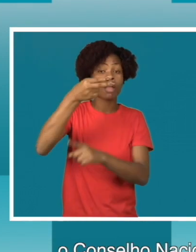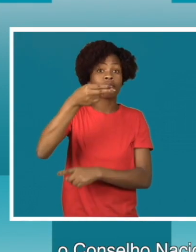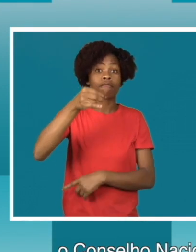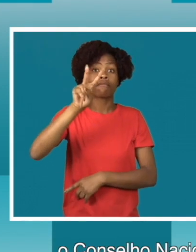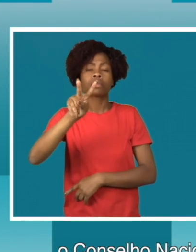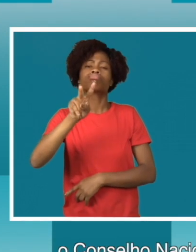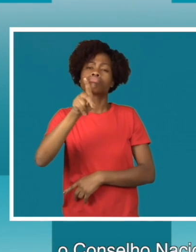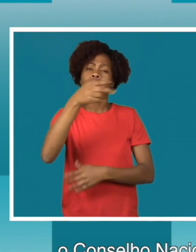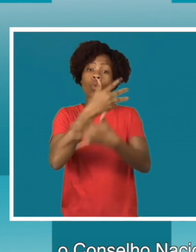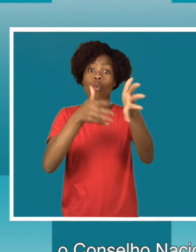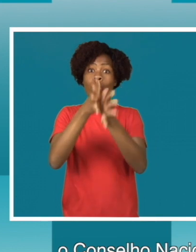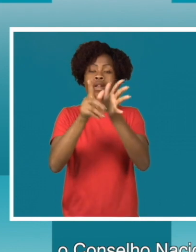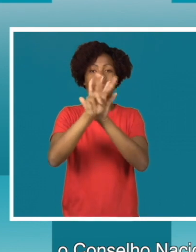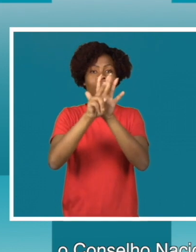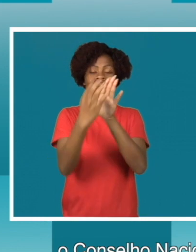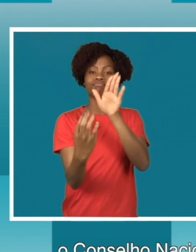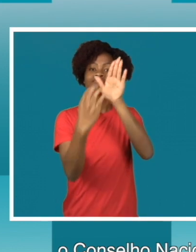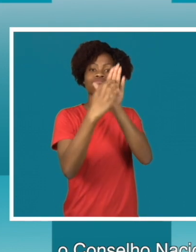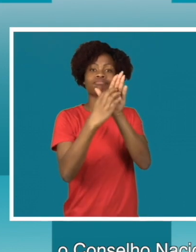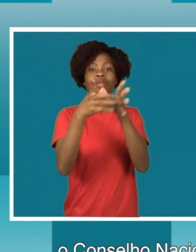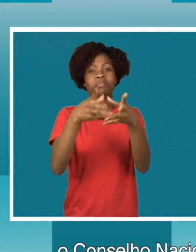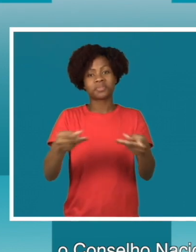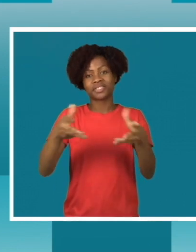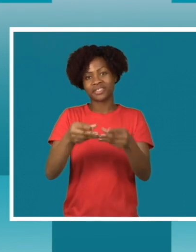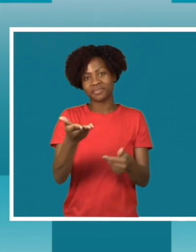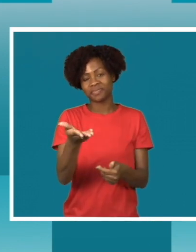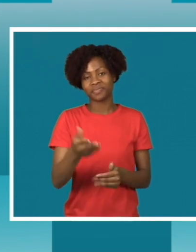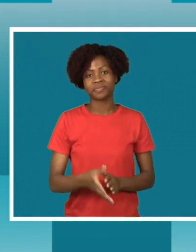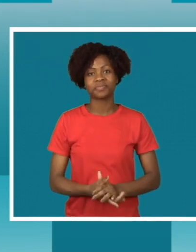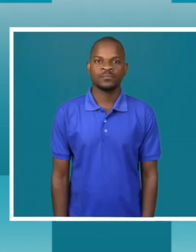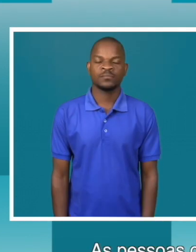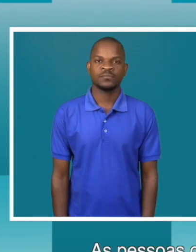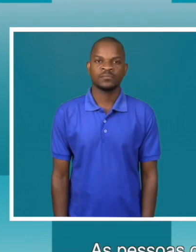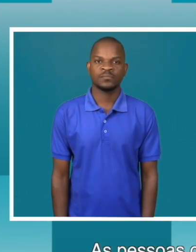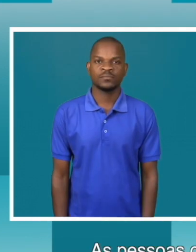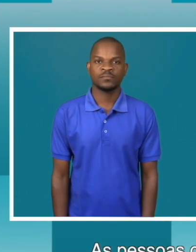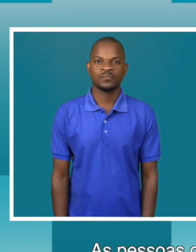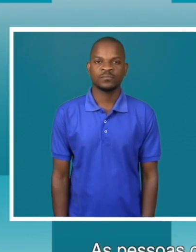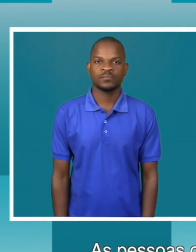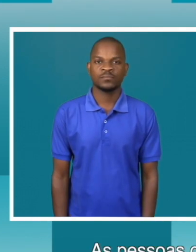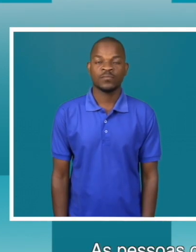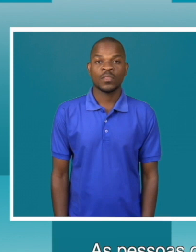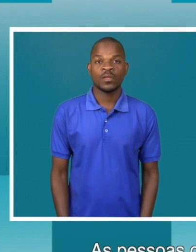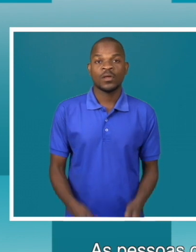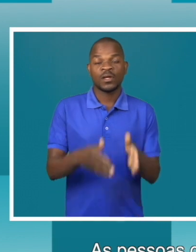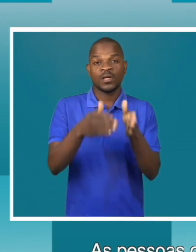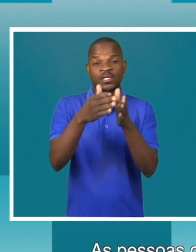ao SIDA prevê inserir a língua de sinais nos vídeos por si produzidos. Isso, as pessoas com deficiência auditiva podem exatamente